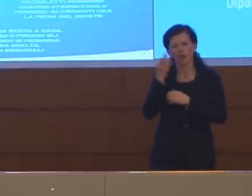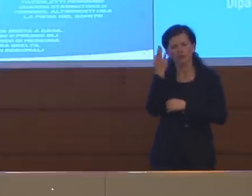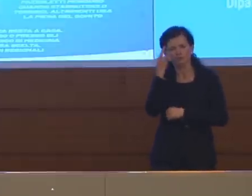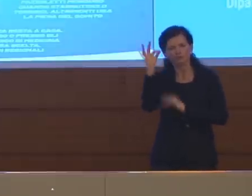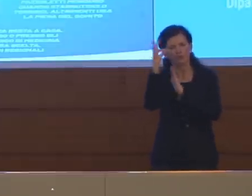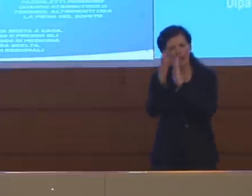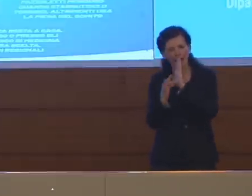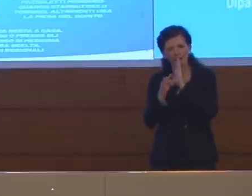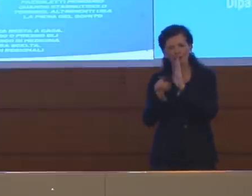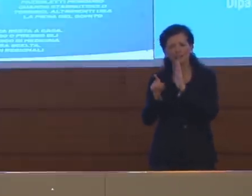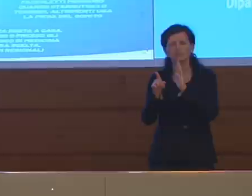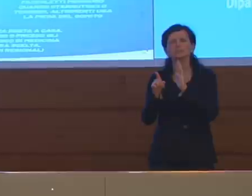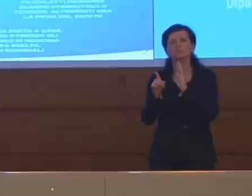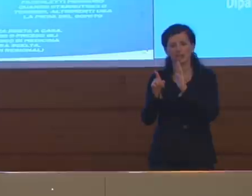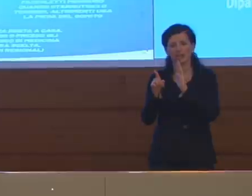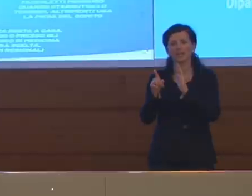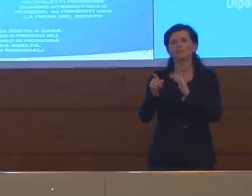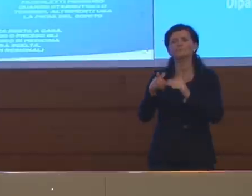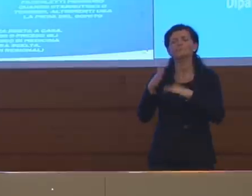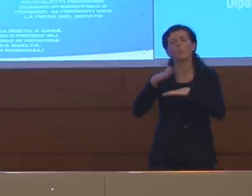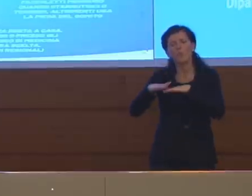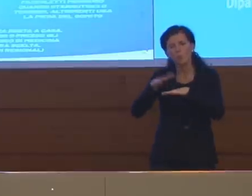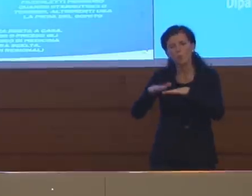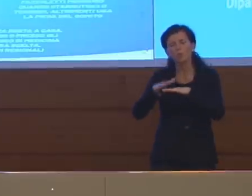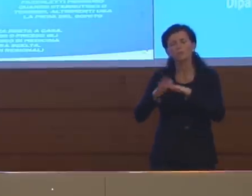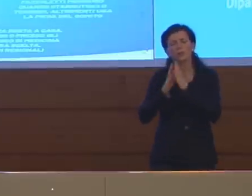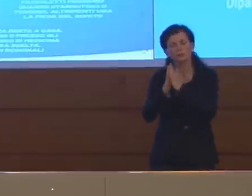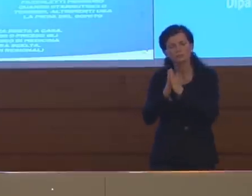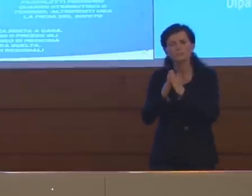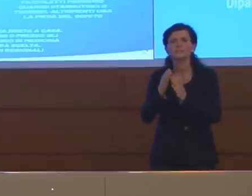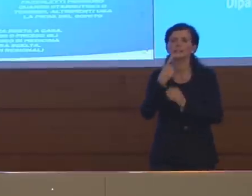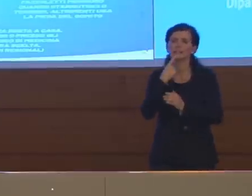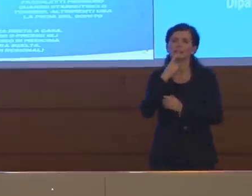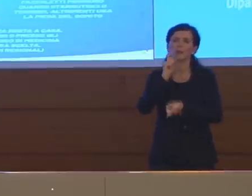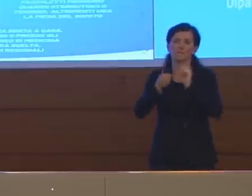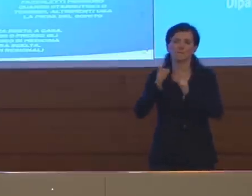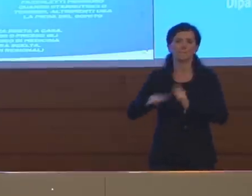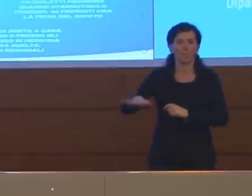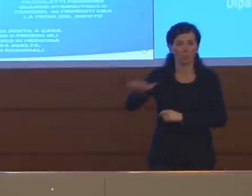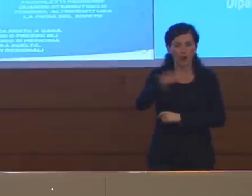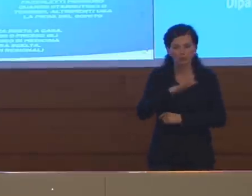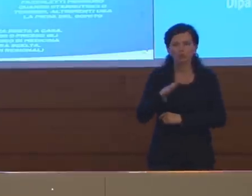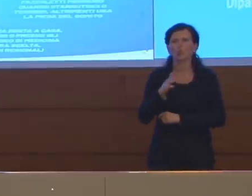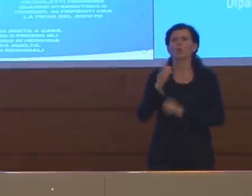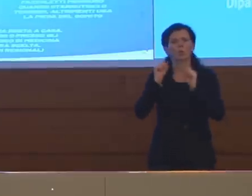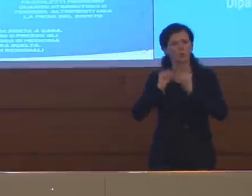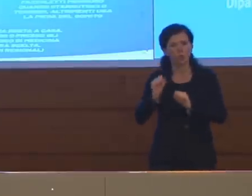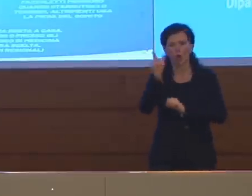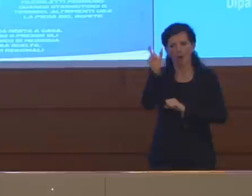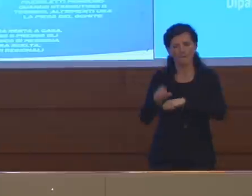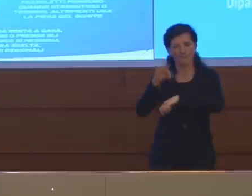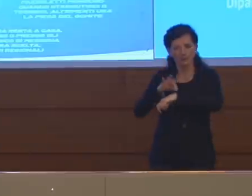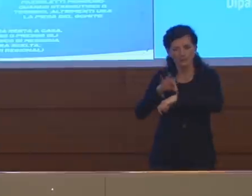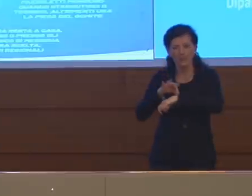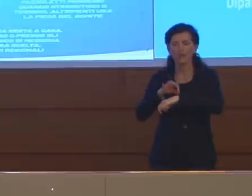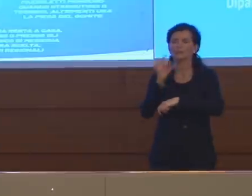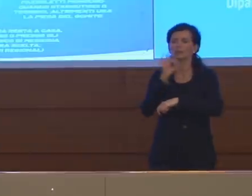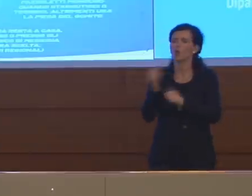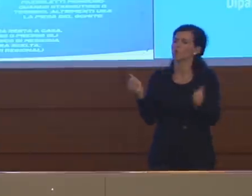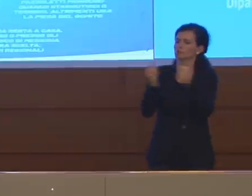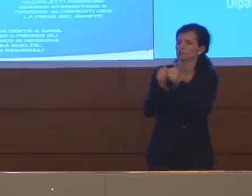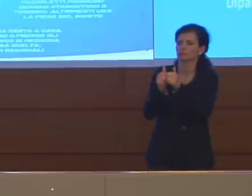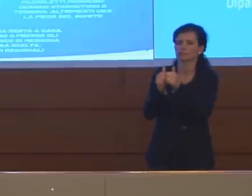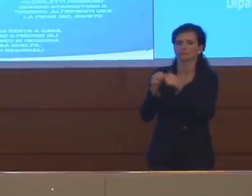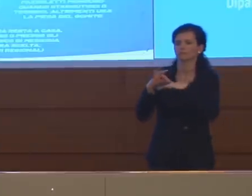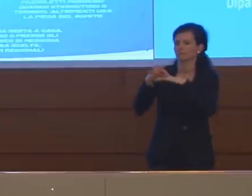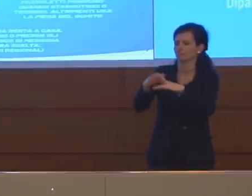specifiche che vengono usate e raccomandate per la popolazione, ma per esempio per pazienti, per accompagnatori in determinati contesti.